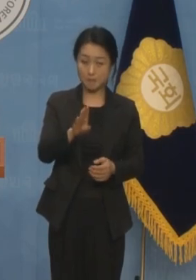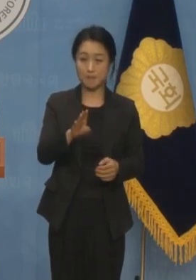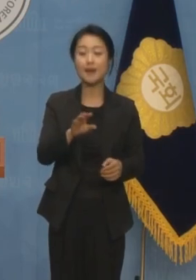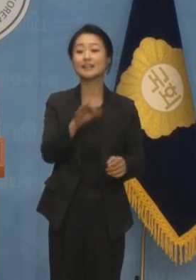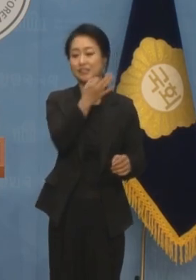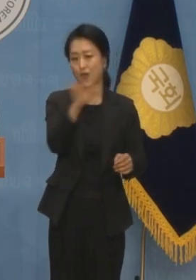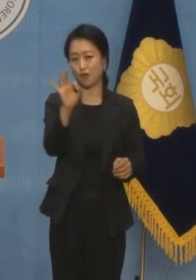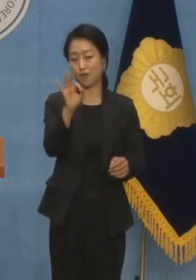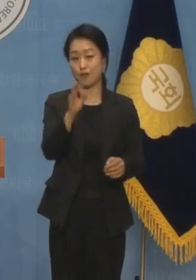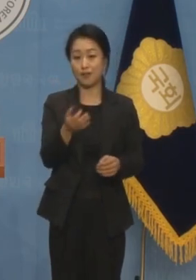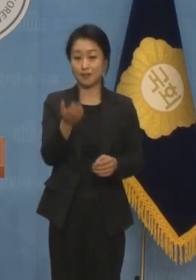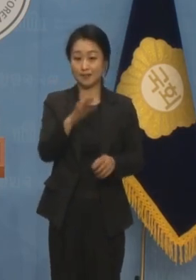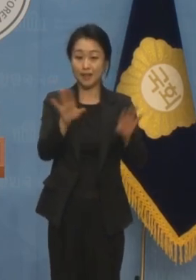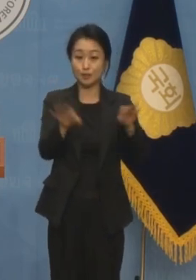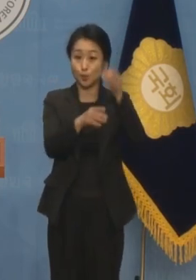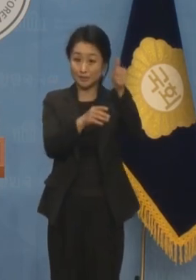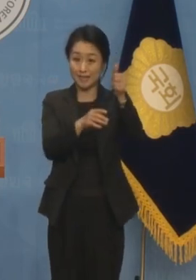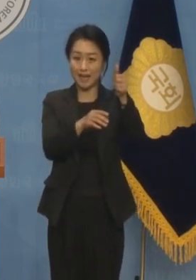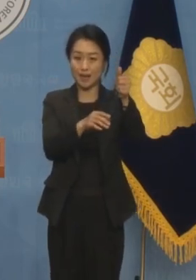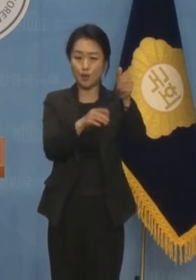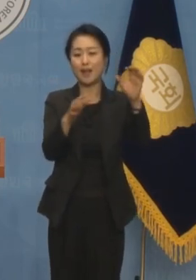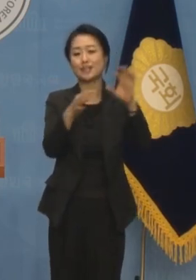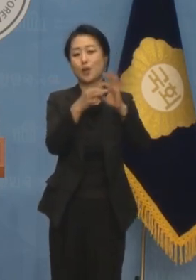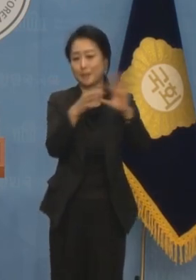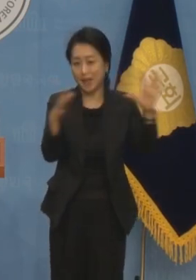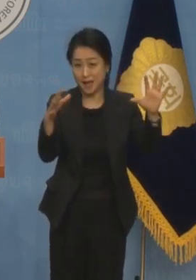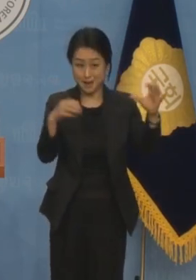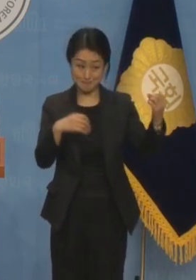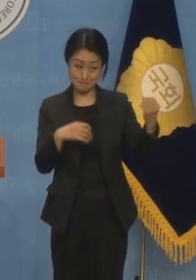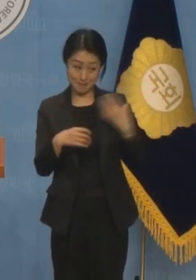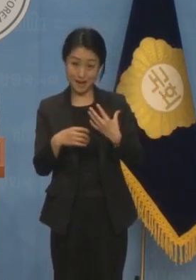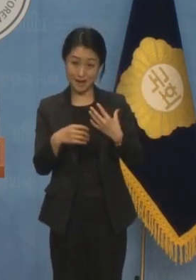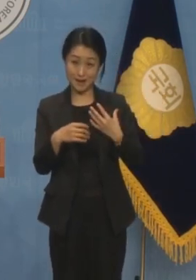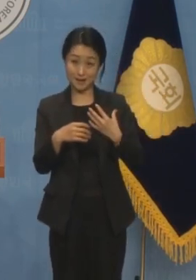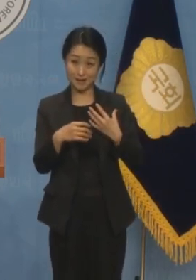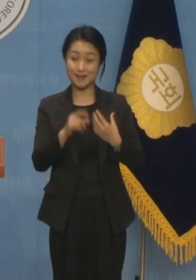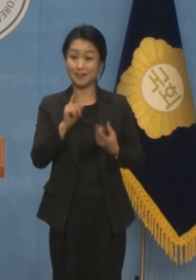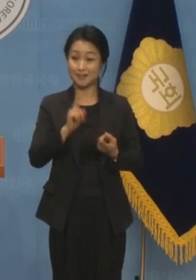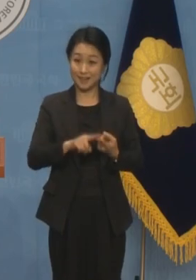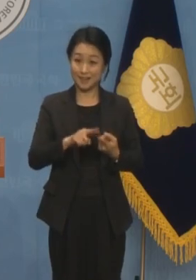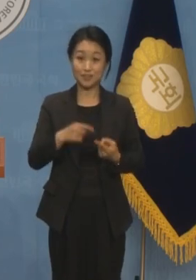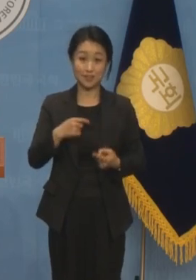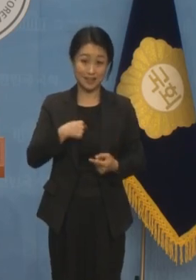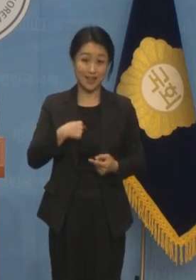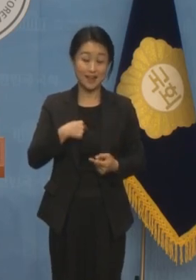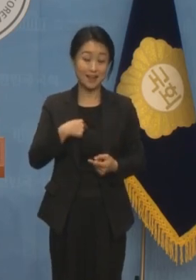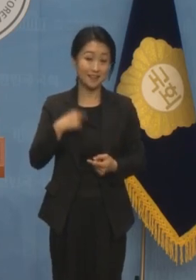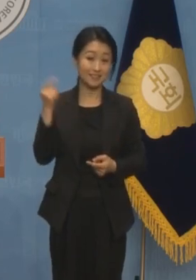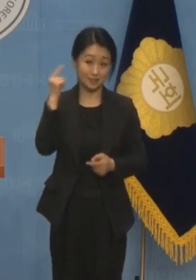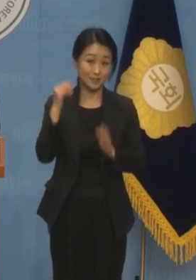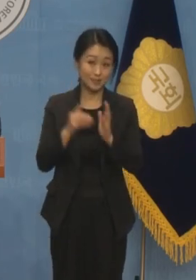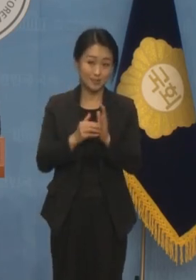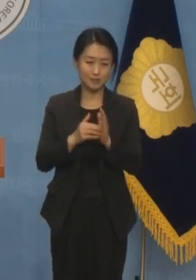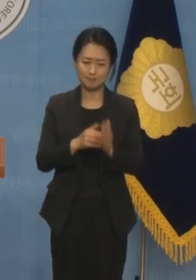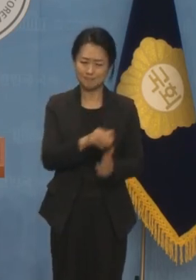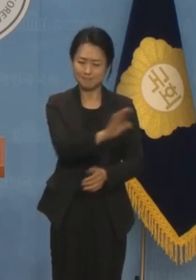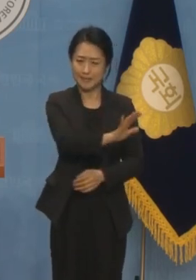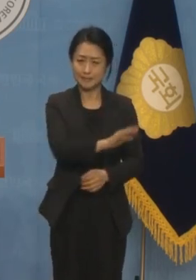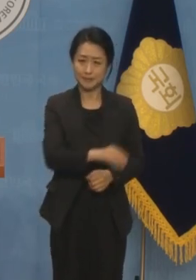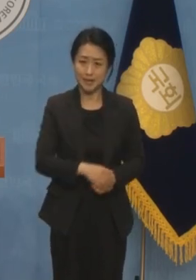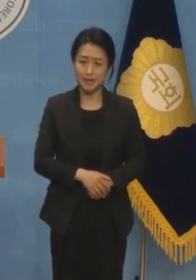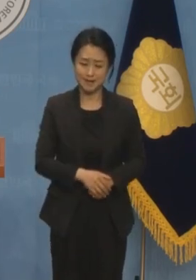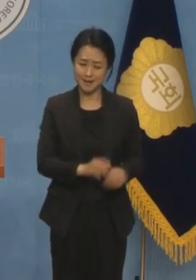김할란 전 총장이 개입되지 않았다라고 이야기하고 있는 부분들도 있다고 들었습니다. 그러나 그렇지 않습니다.